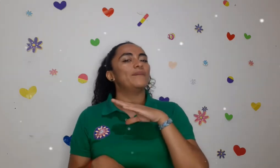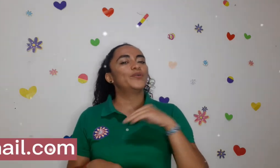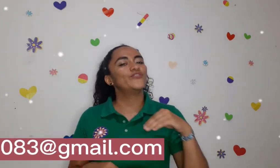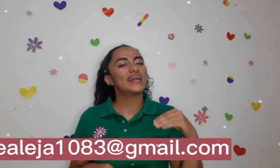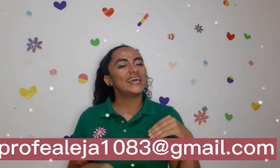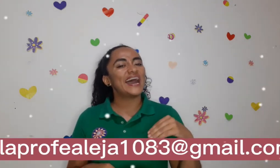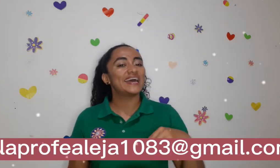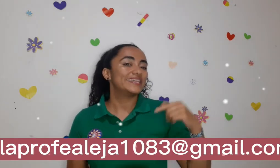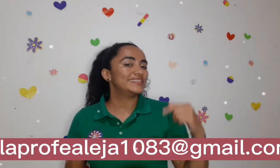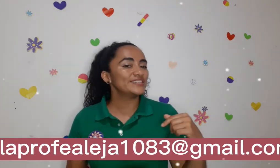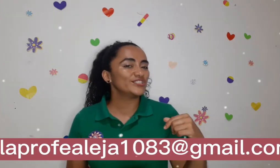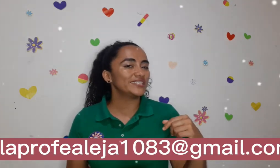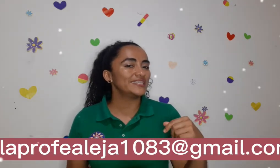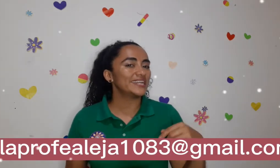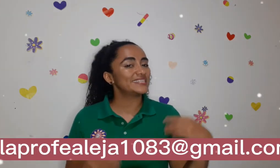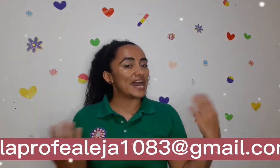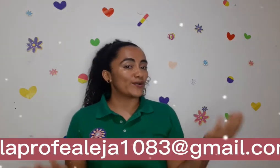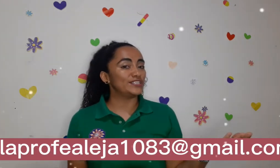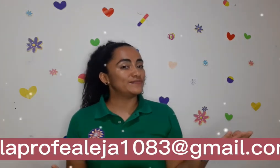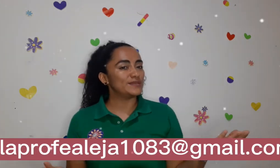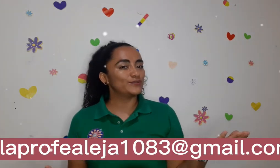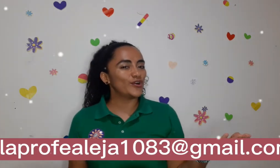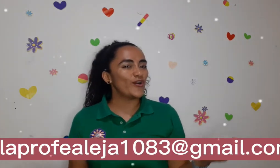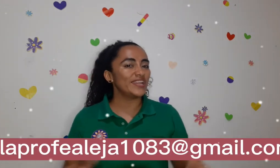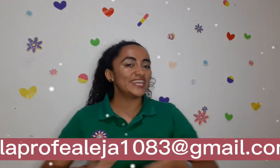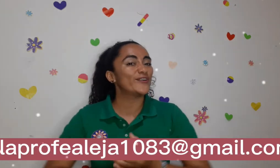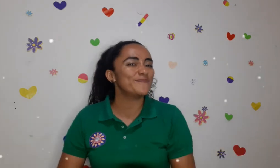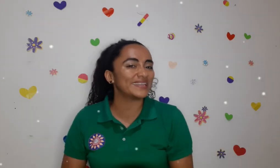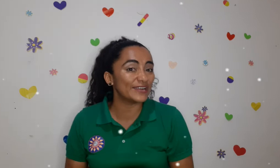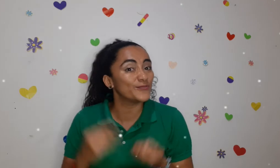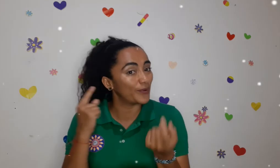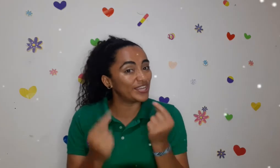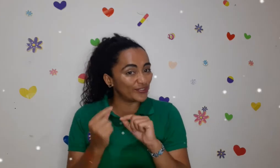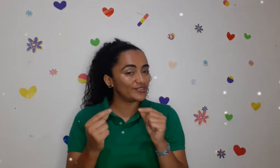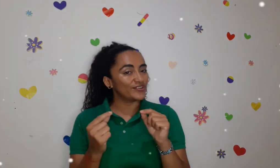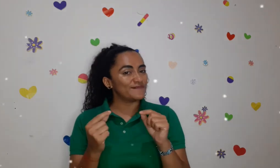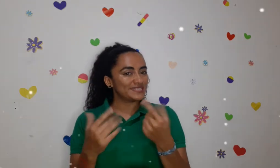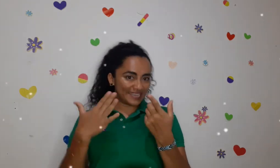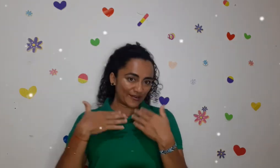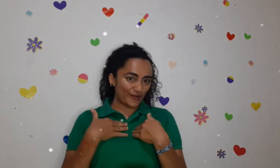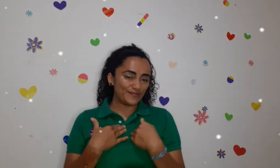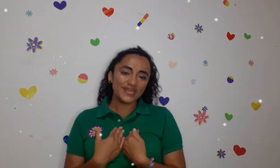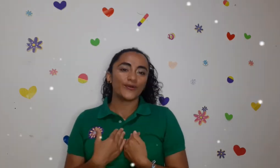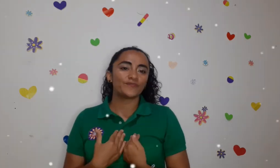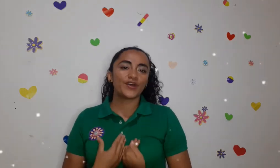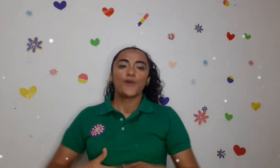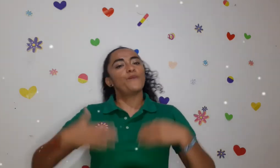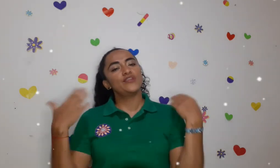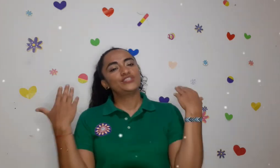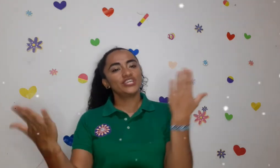propia aleja, 1083 arroba gmail.com Y compartan un poquito de eso que investigaron conmigo. Bueno chicos,